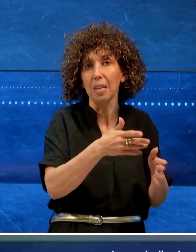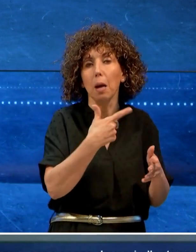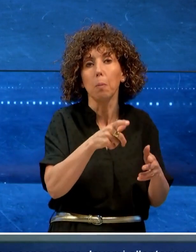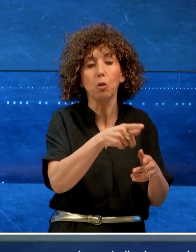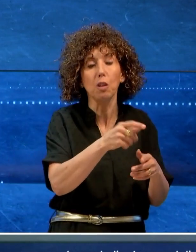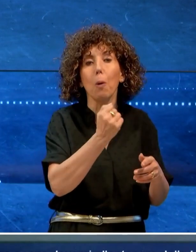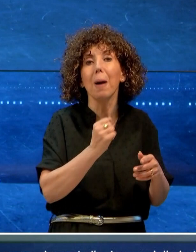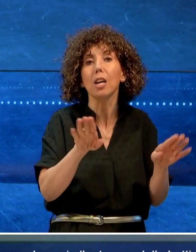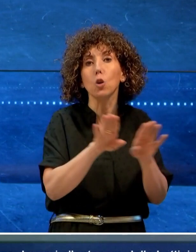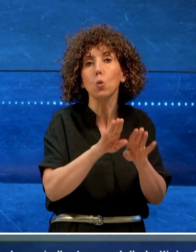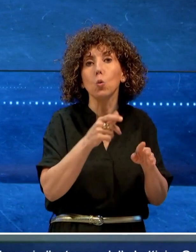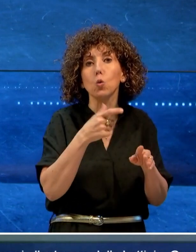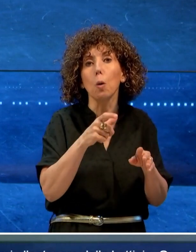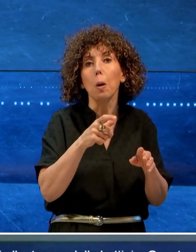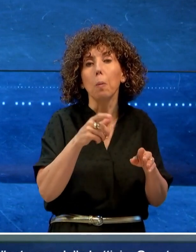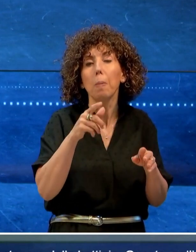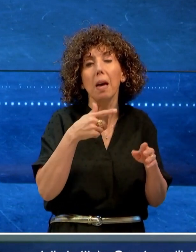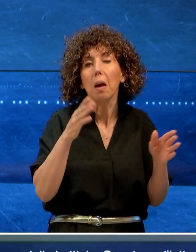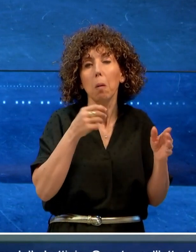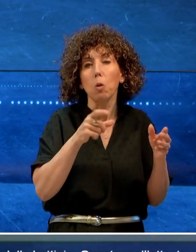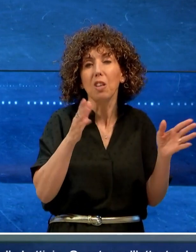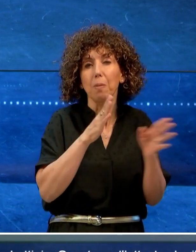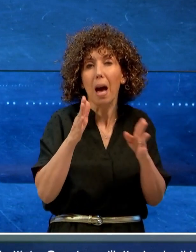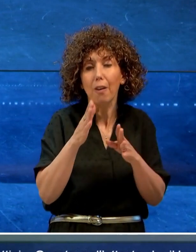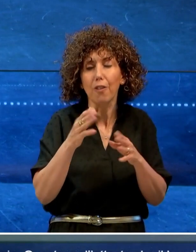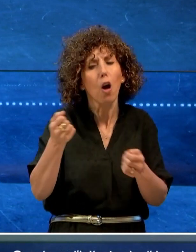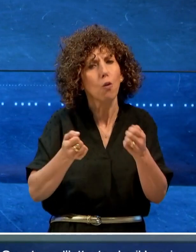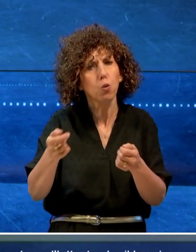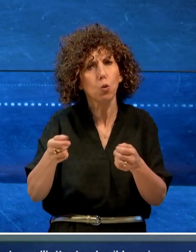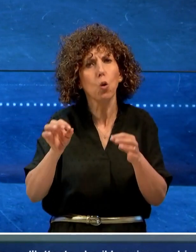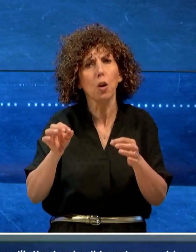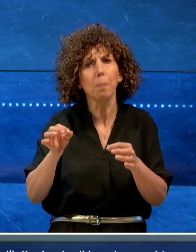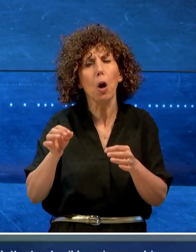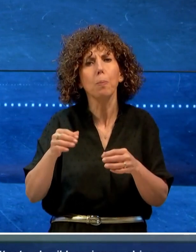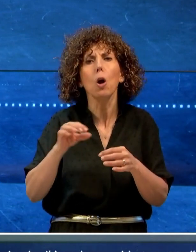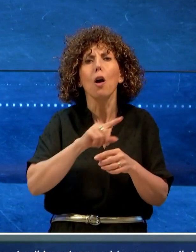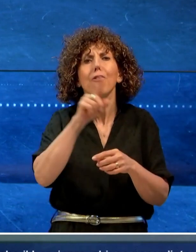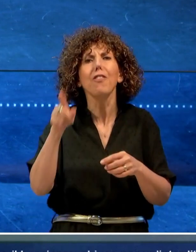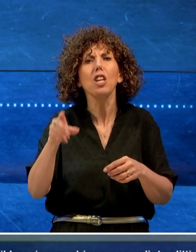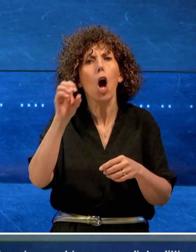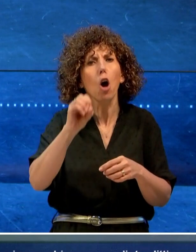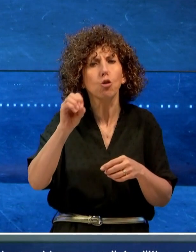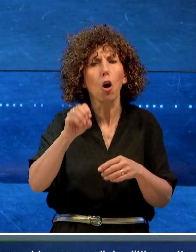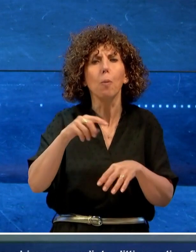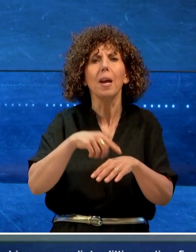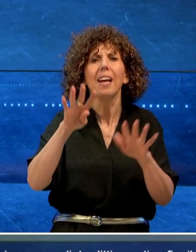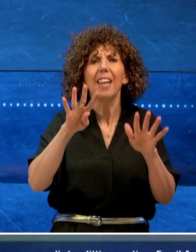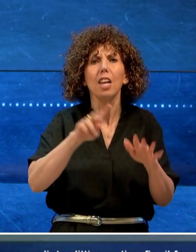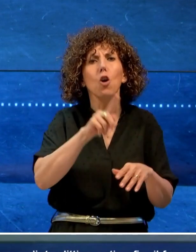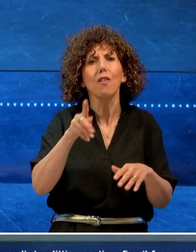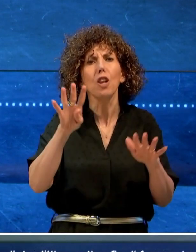Il furgoncino è posizionato all'ingresso di pane e pomodoro e sarà disponibile fino ad ottobre dalle 9 alle 21.